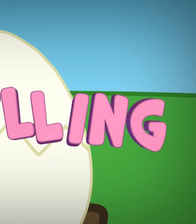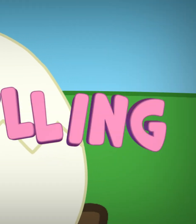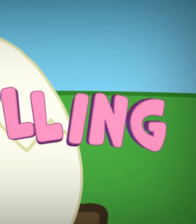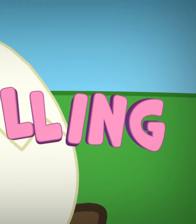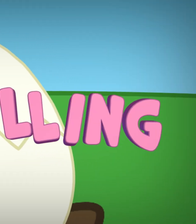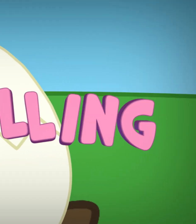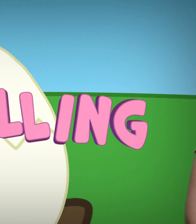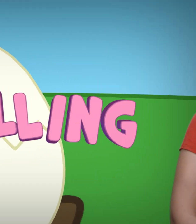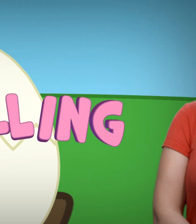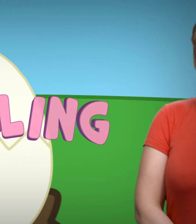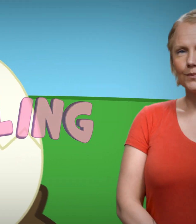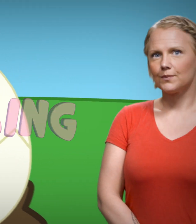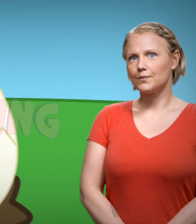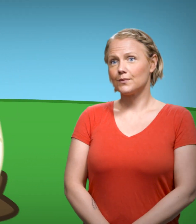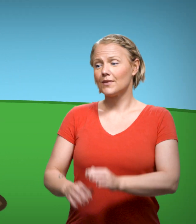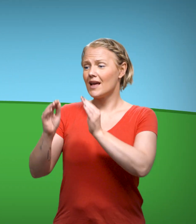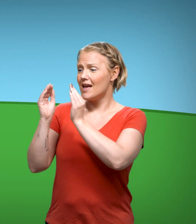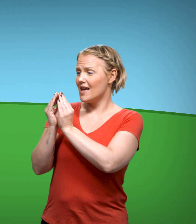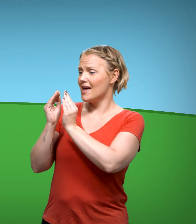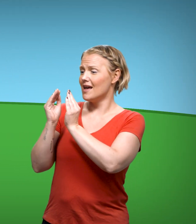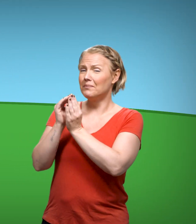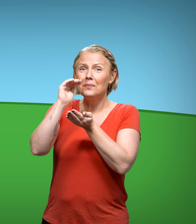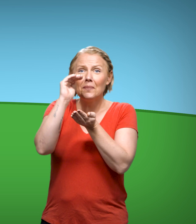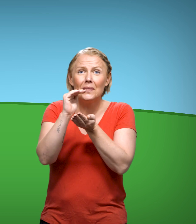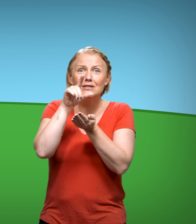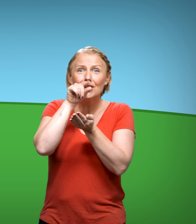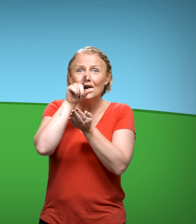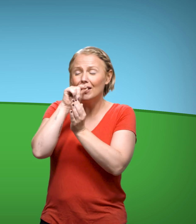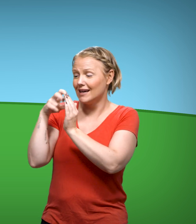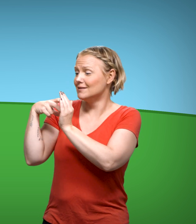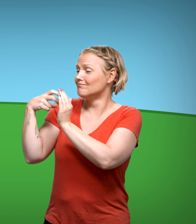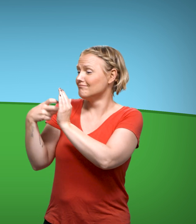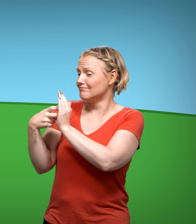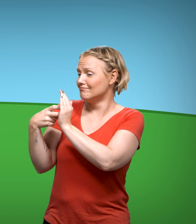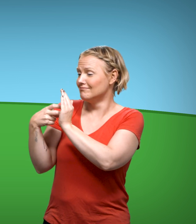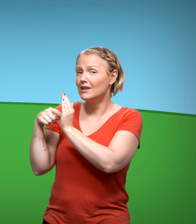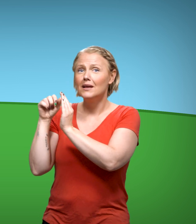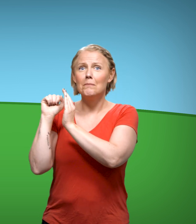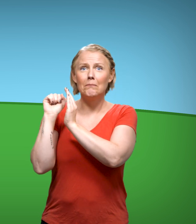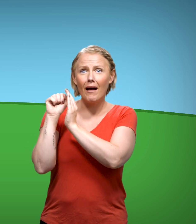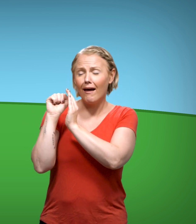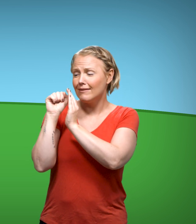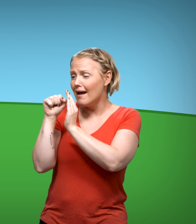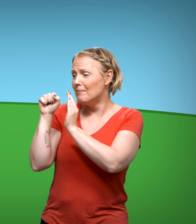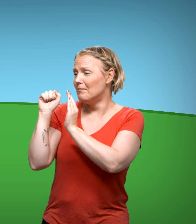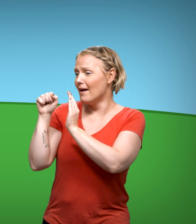En liten kylling i egget lå, den banket og banket og